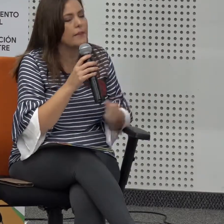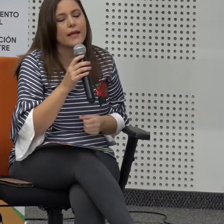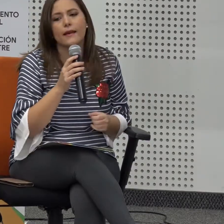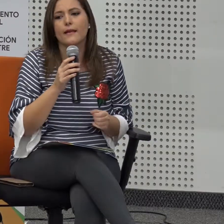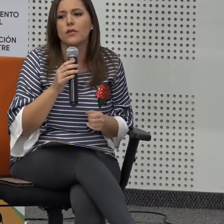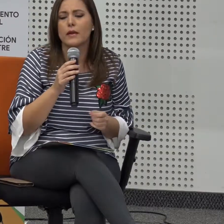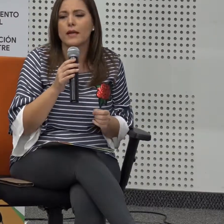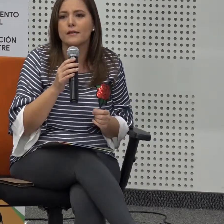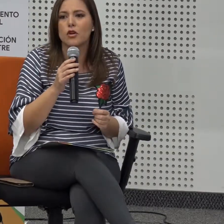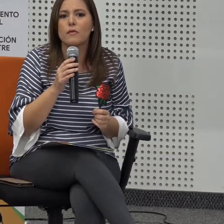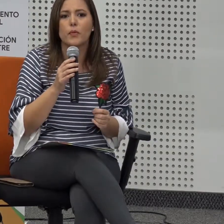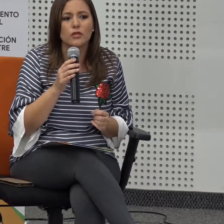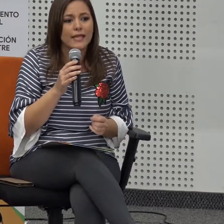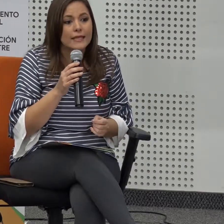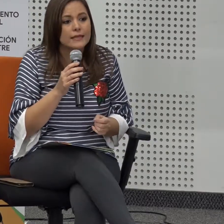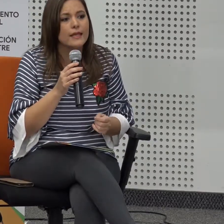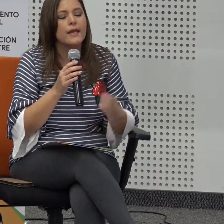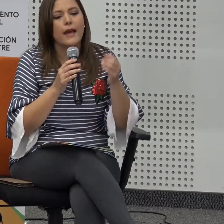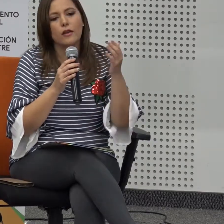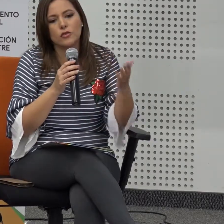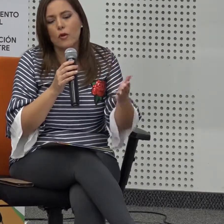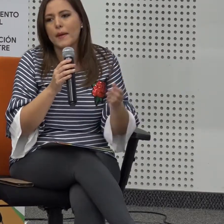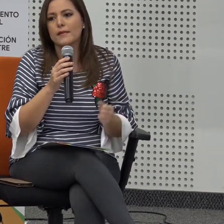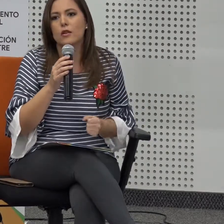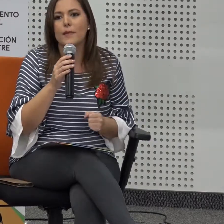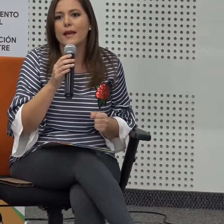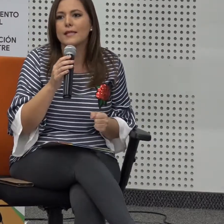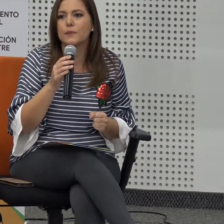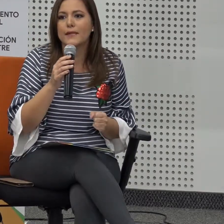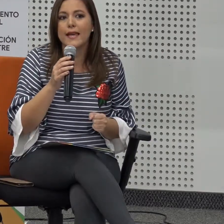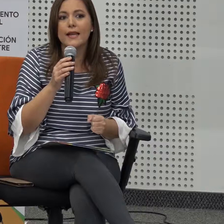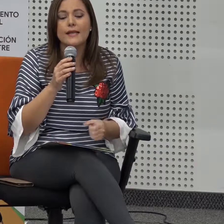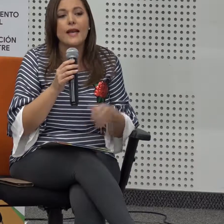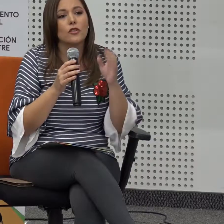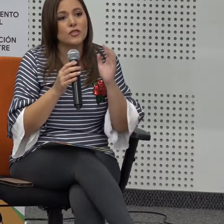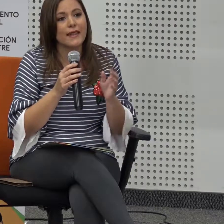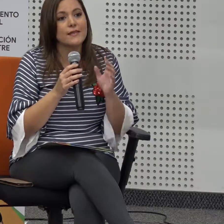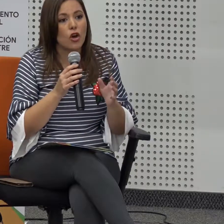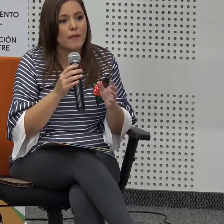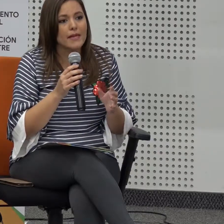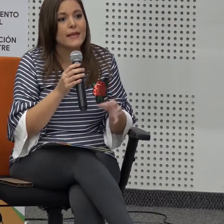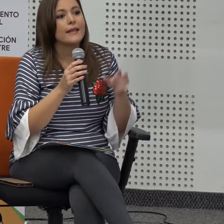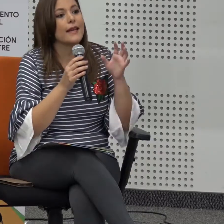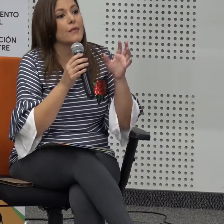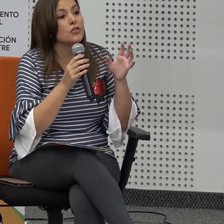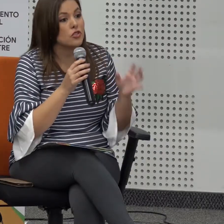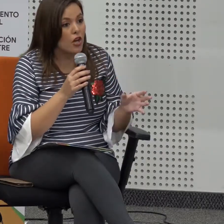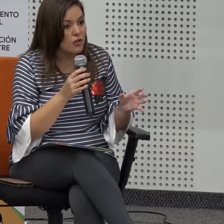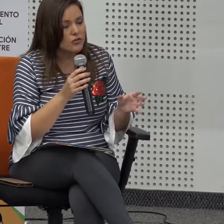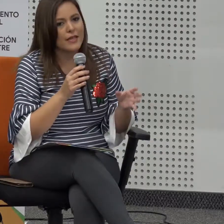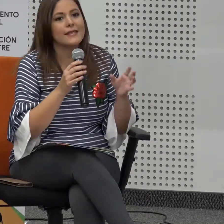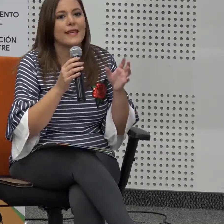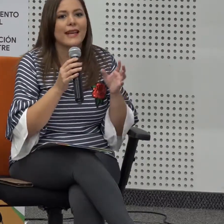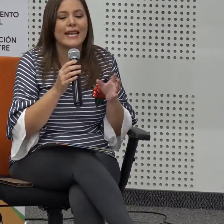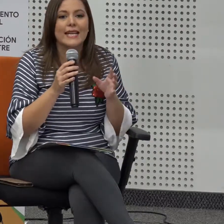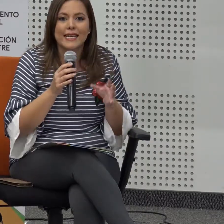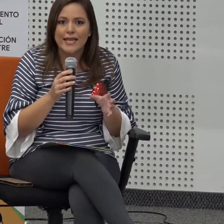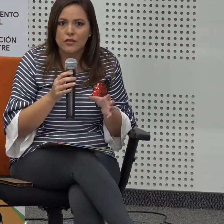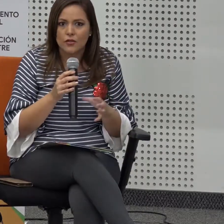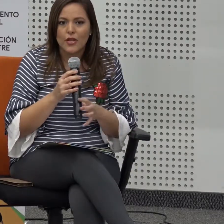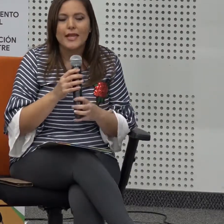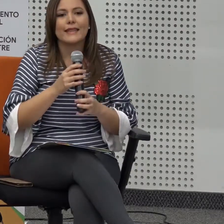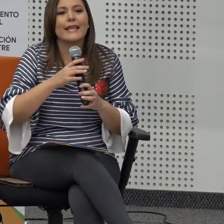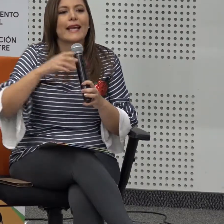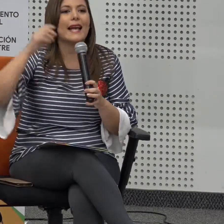conadis también que realiza una gestión importante a los compas de olimpiadas especiales y ustedes jóvenes tenemos todos este gran